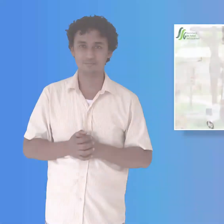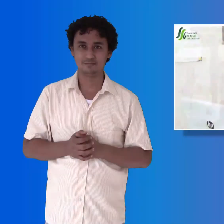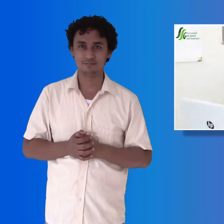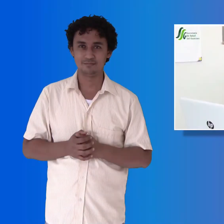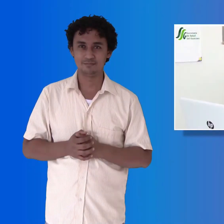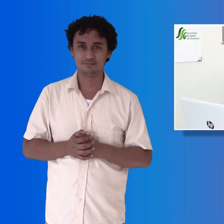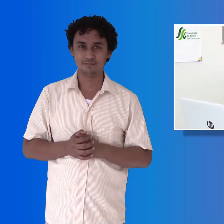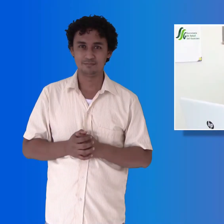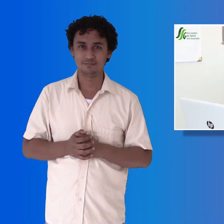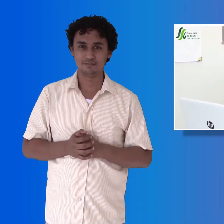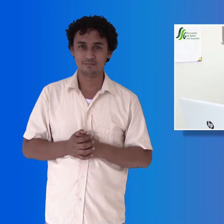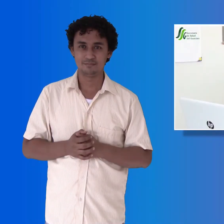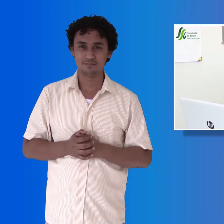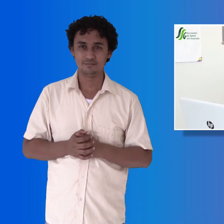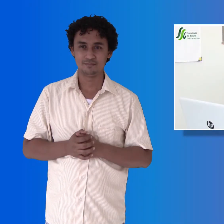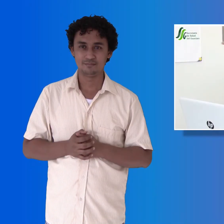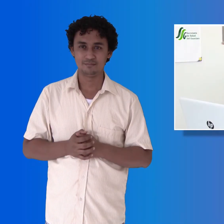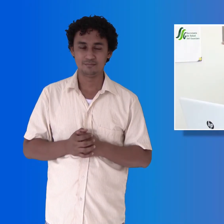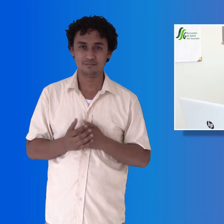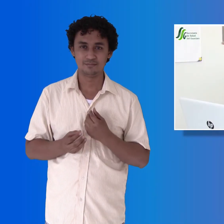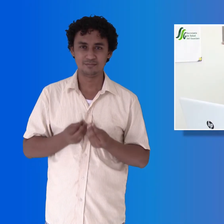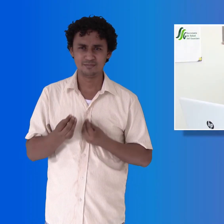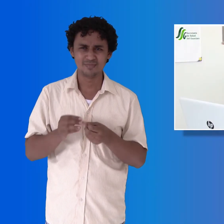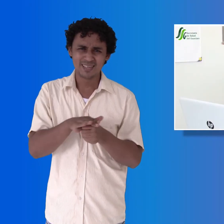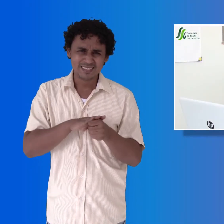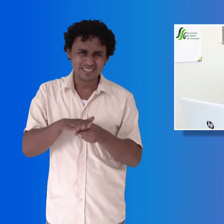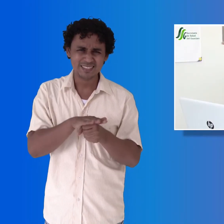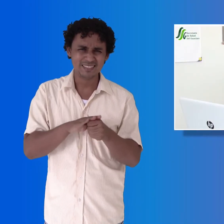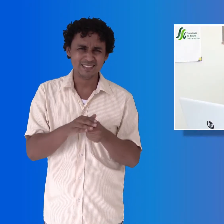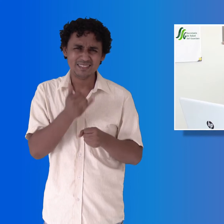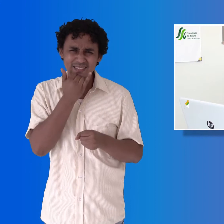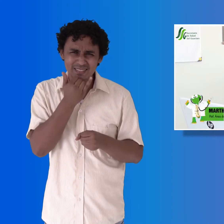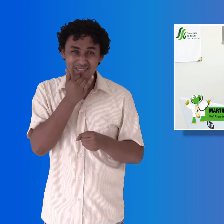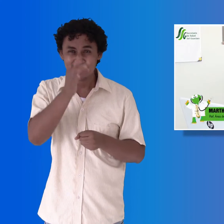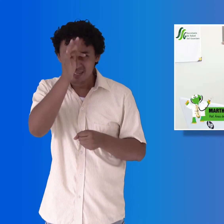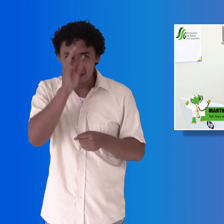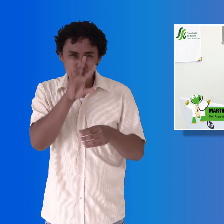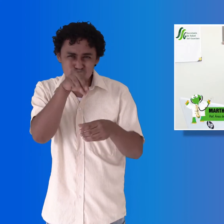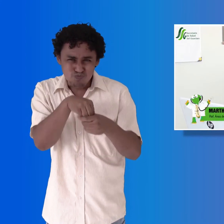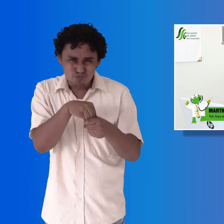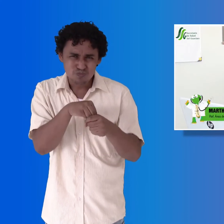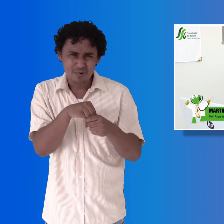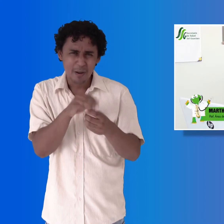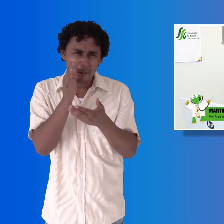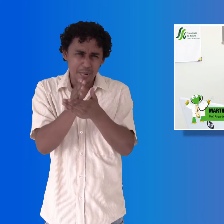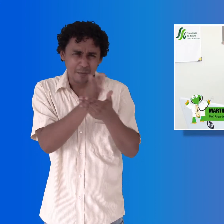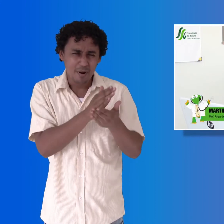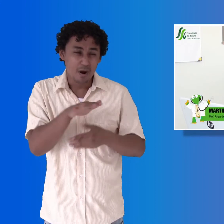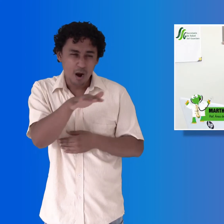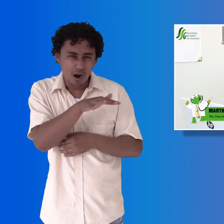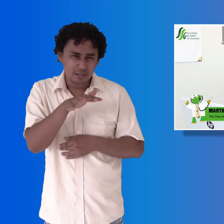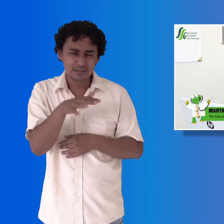El comportamiento de ocupación en el Hospital San José del Guaveare, en el área destinada para la atención